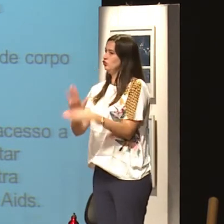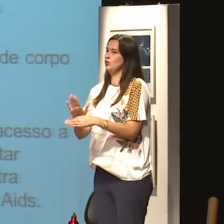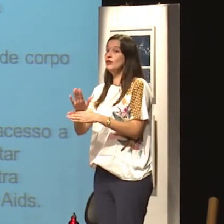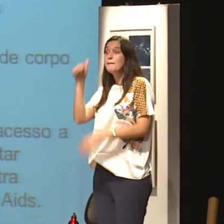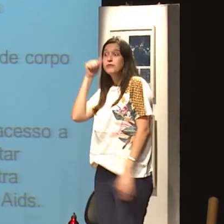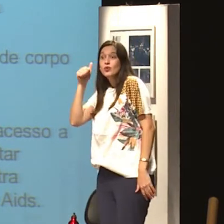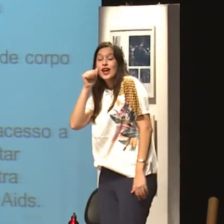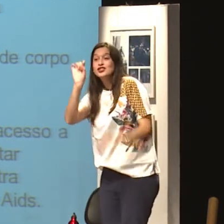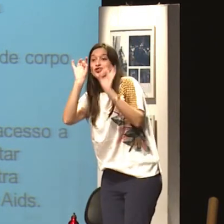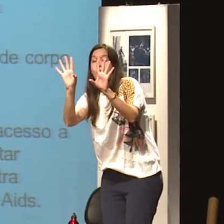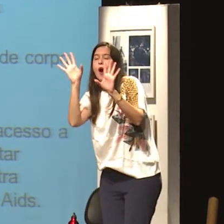sofrem isso, procurem ajuda,